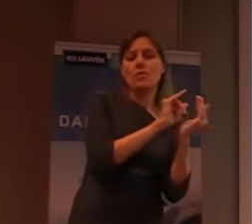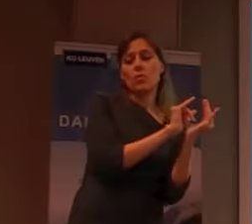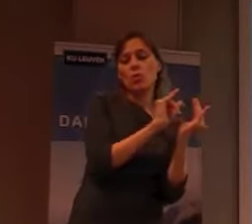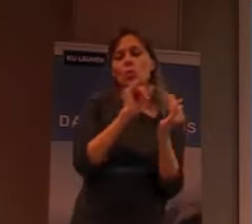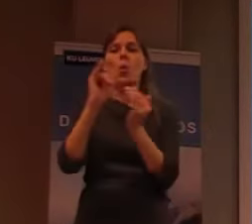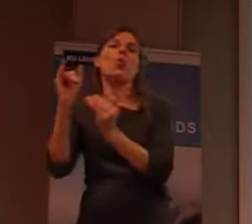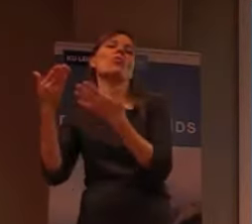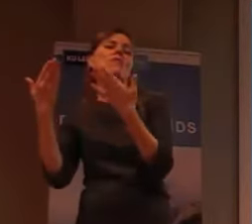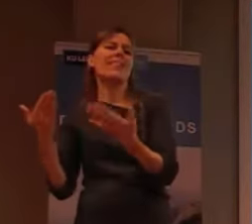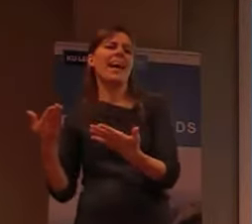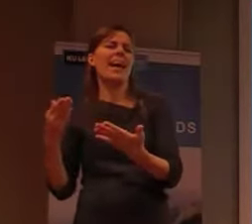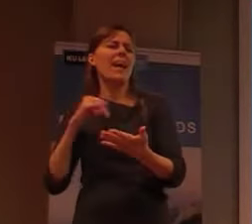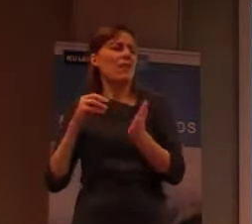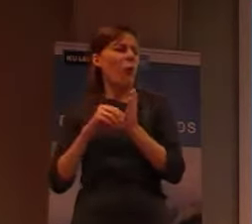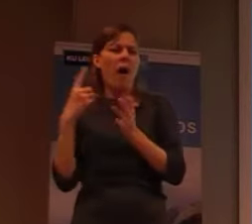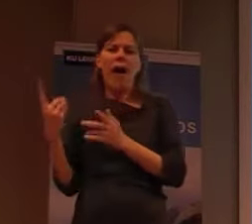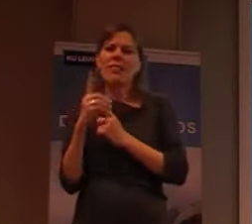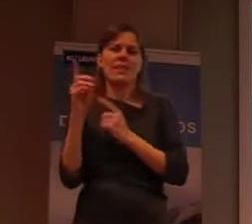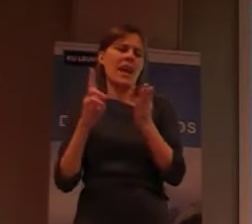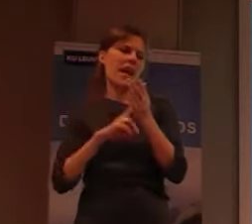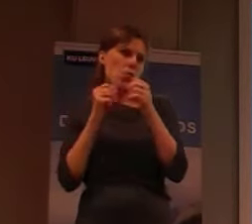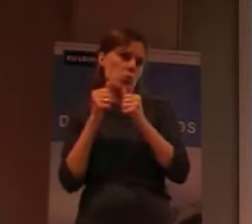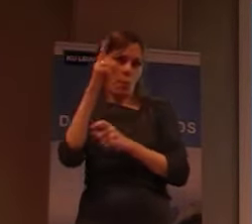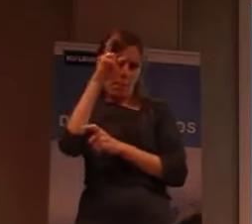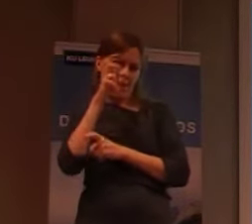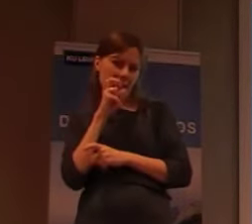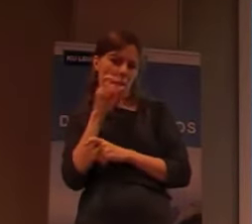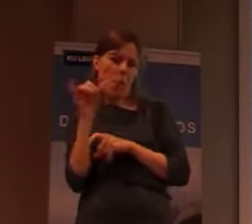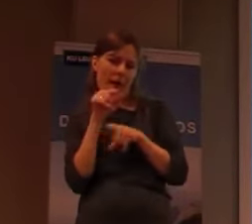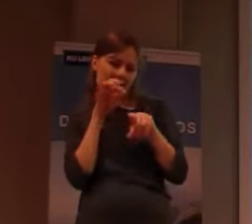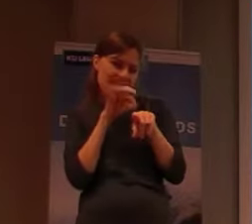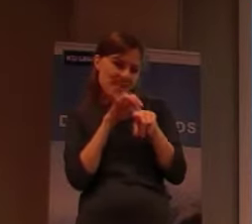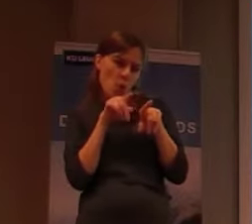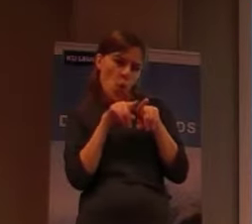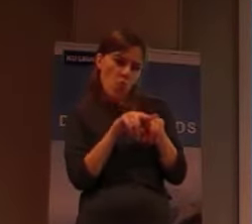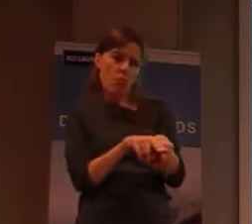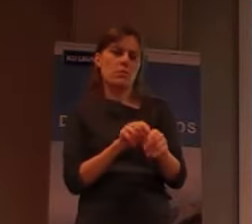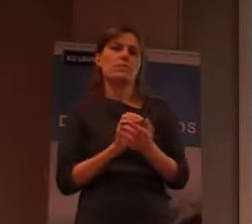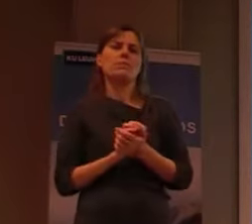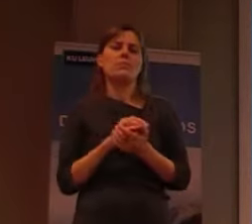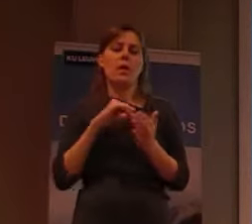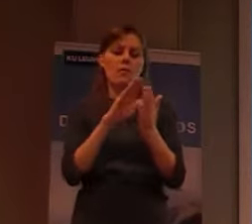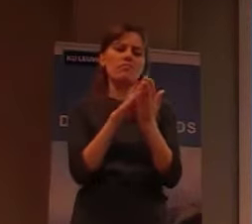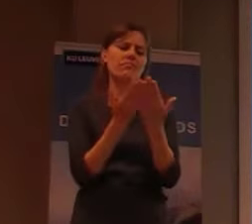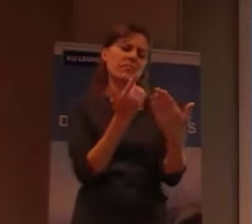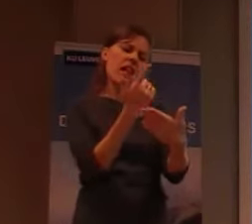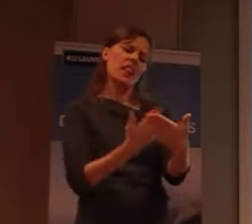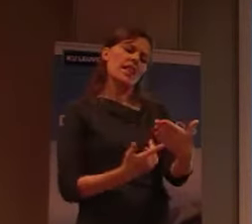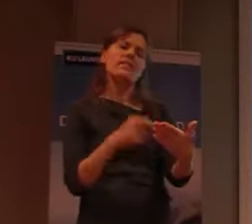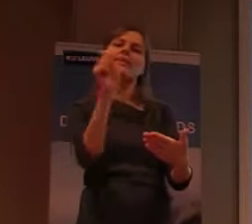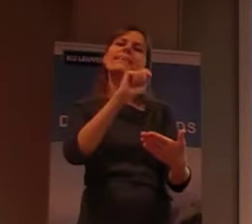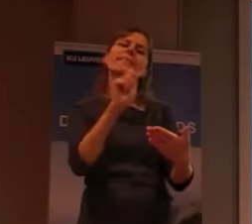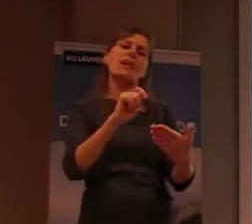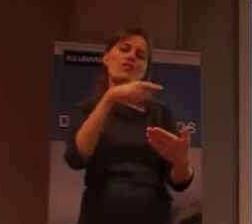heeft men die ziekte, niet goed begrepen. Dus, bijvoorbeeld, ik heb in een boek gelezen, dat geschreven is, door een